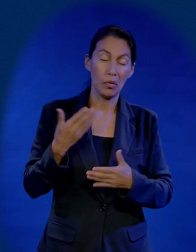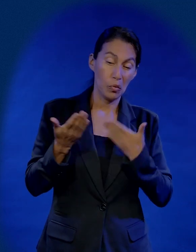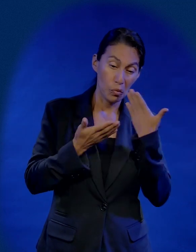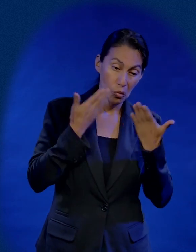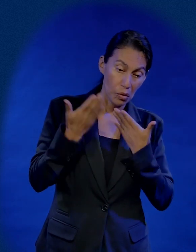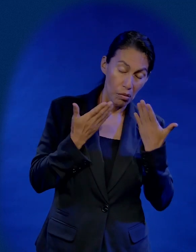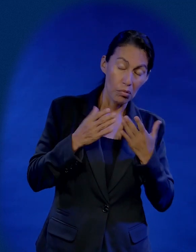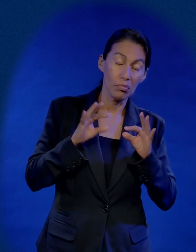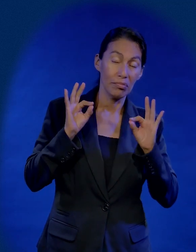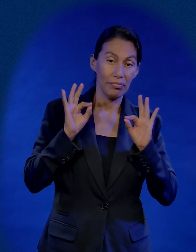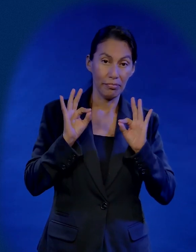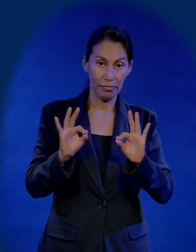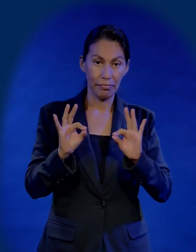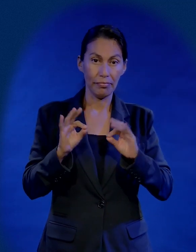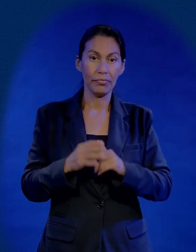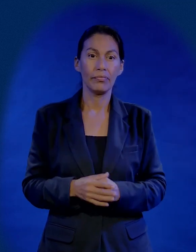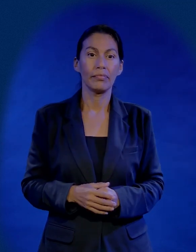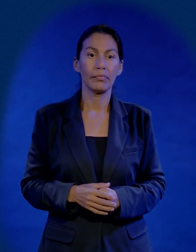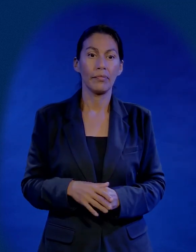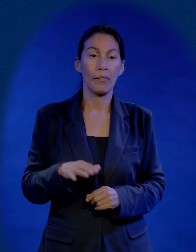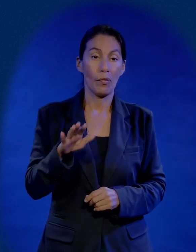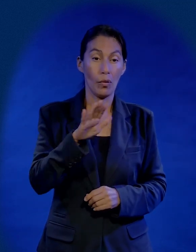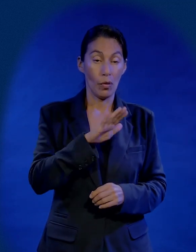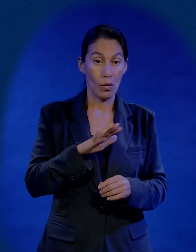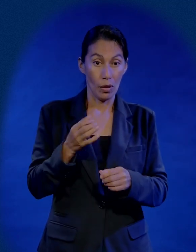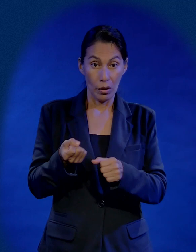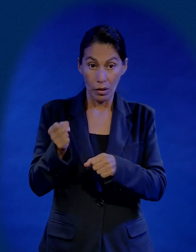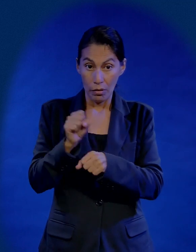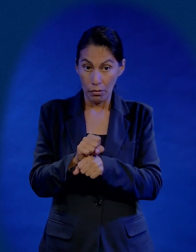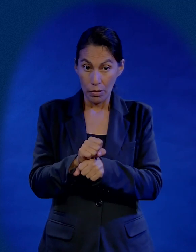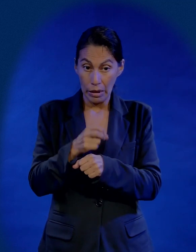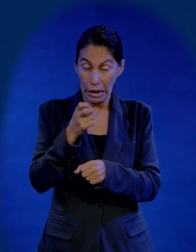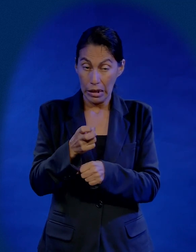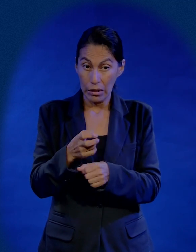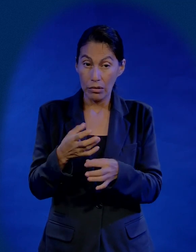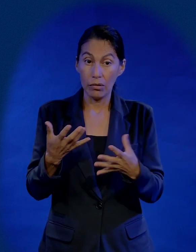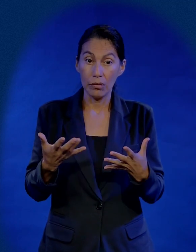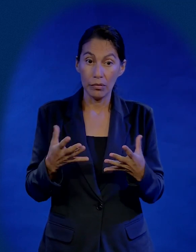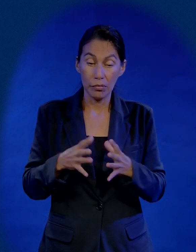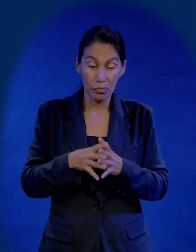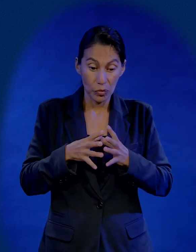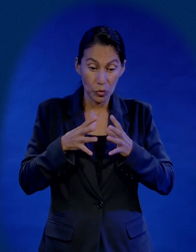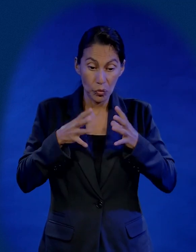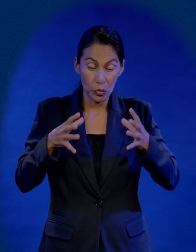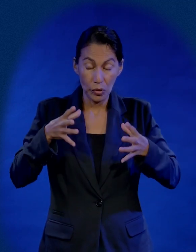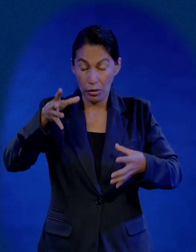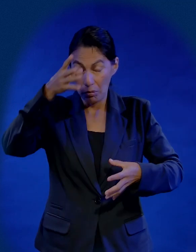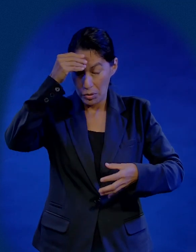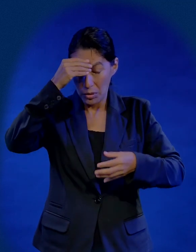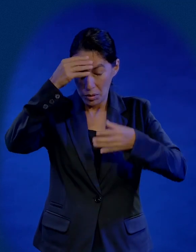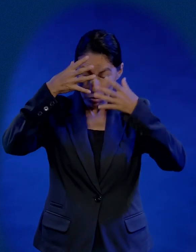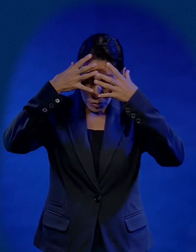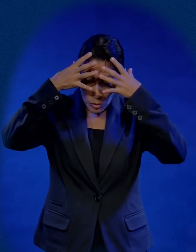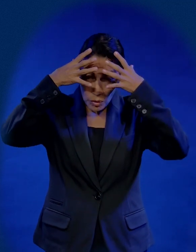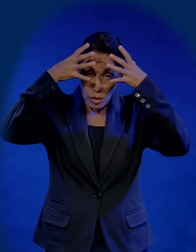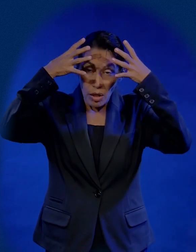y nos refinamos mucho y el tema de toda la semana es lo intelectual, es crecer, es saber,